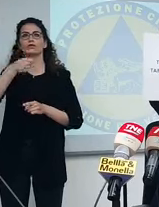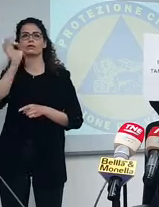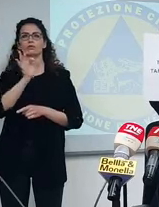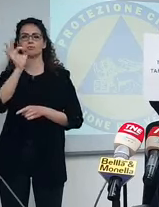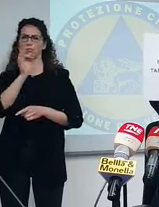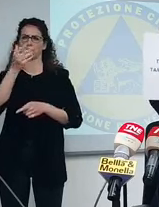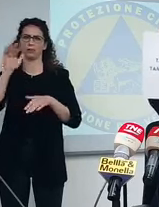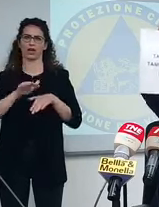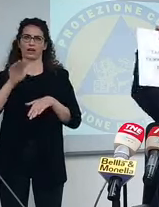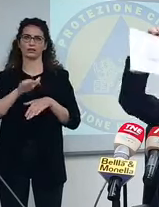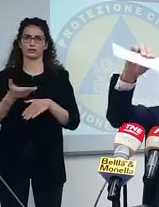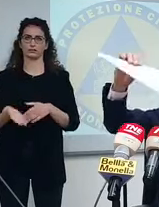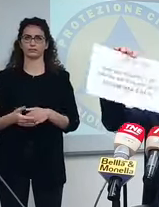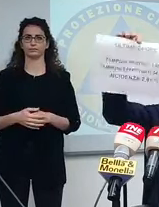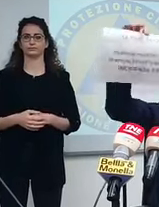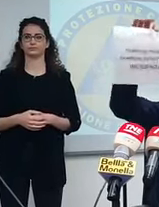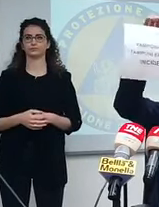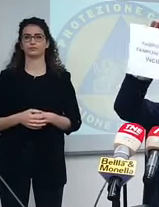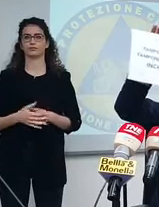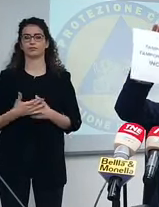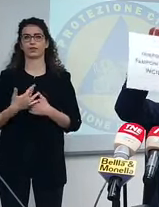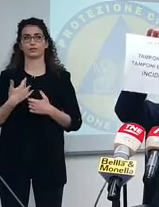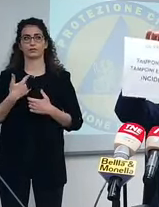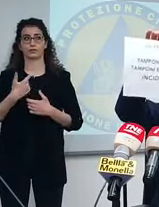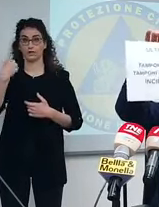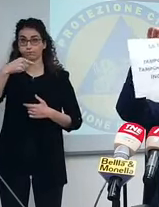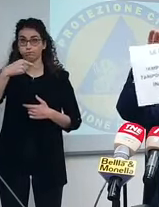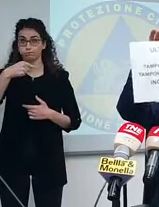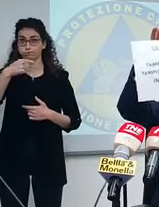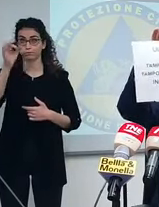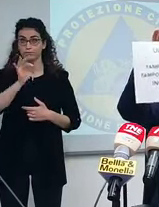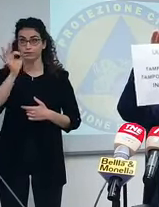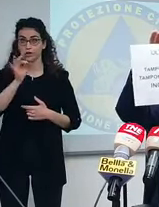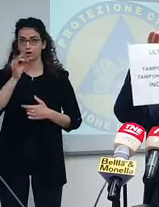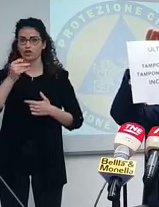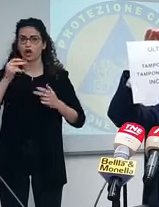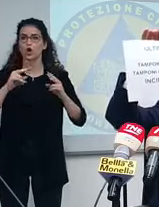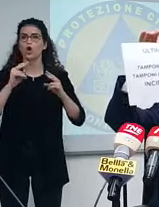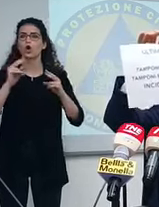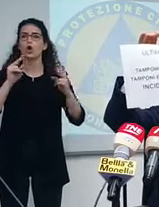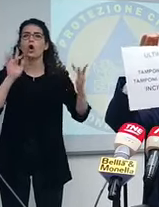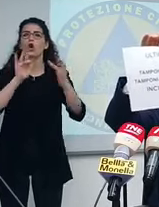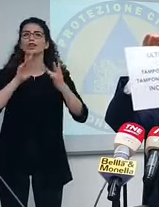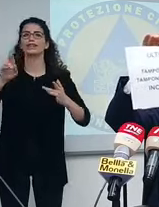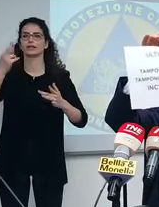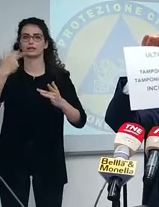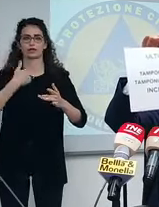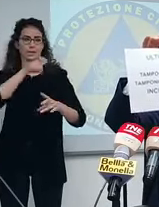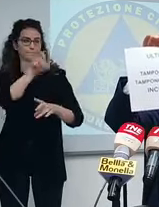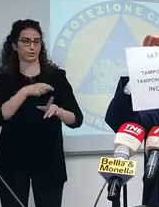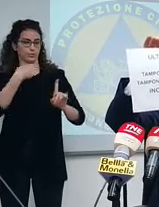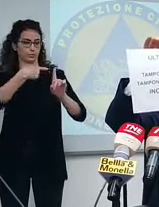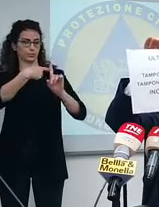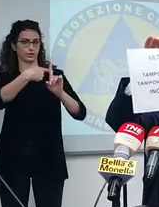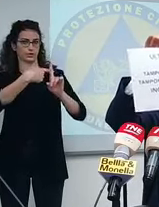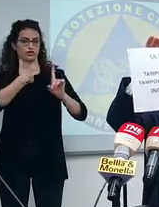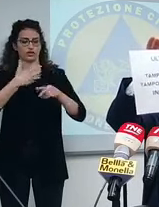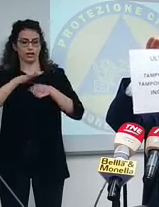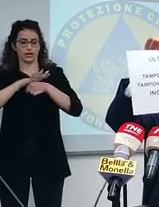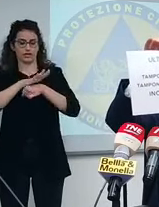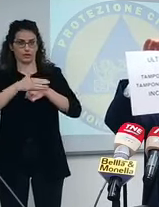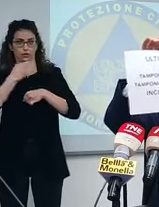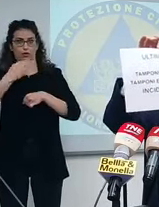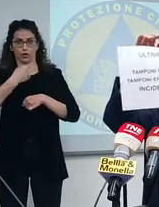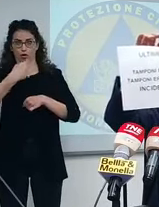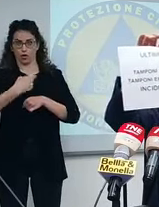'incidenza bassa. Considerate che questa è un'incidenza da contact tracing, cioè positivo, ti dice, i miei familiari si